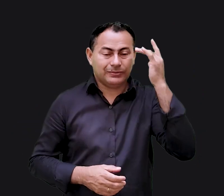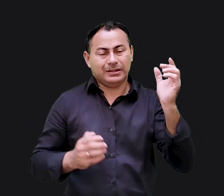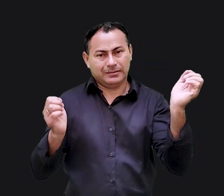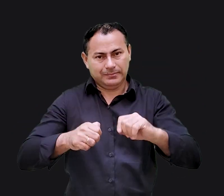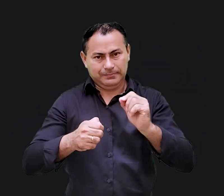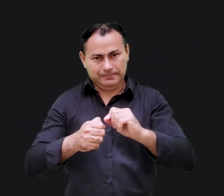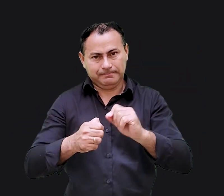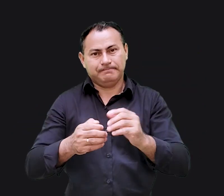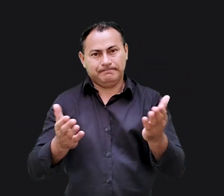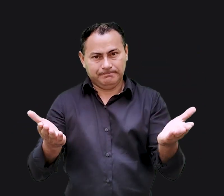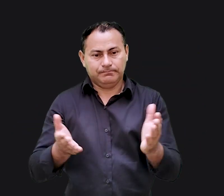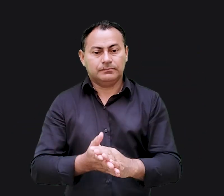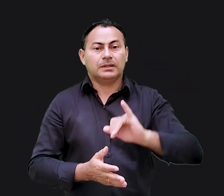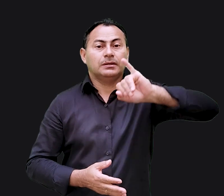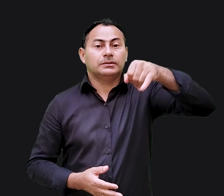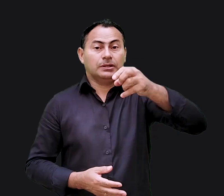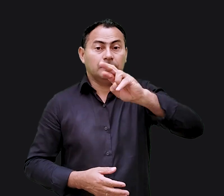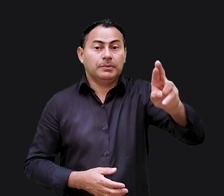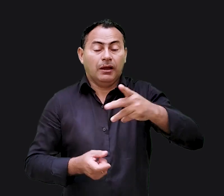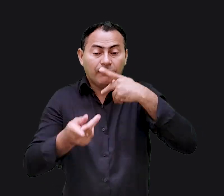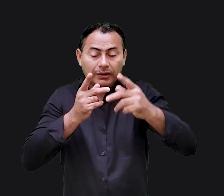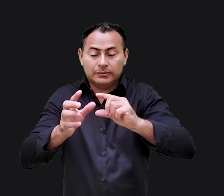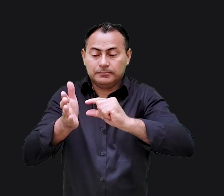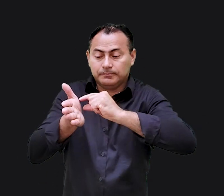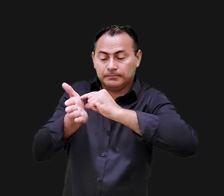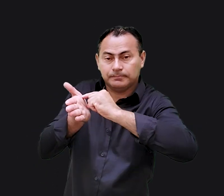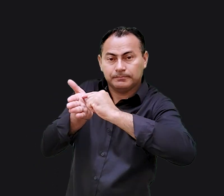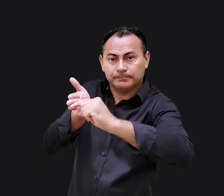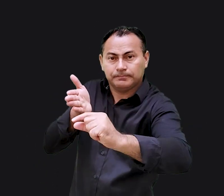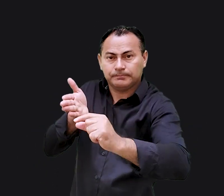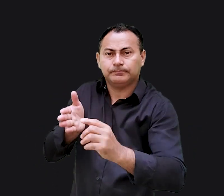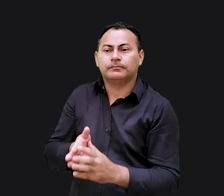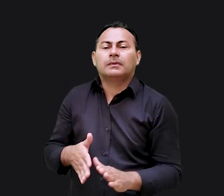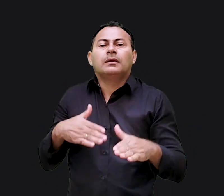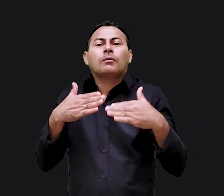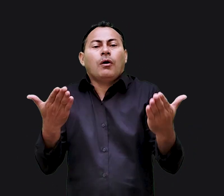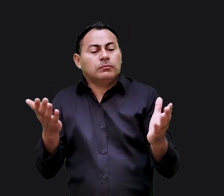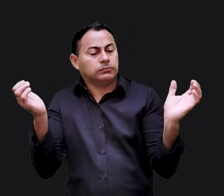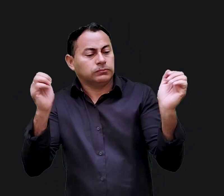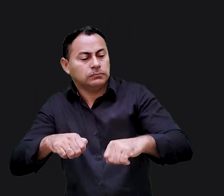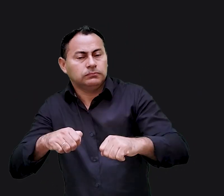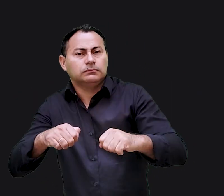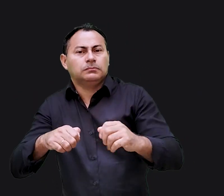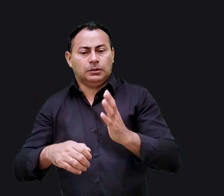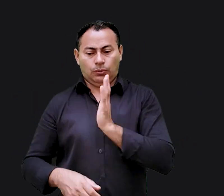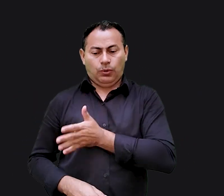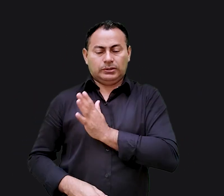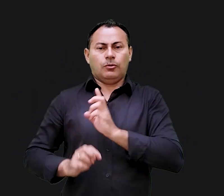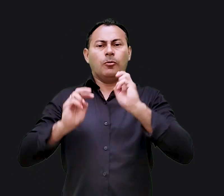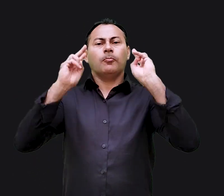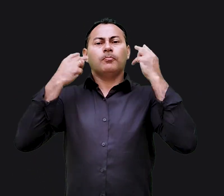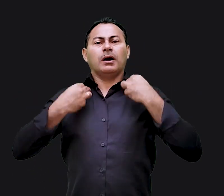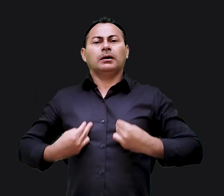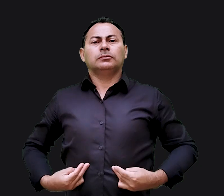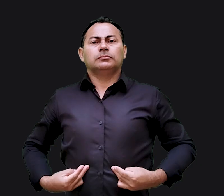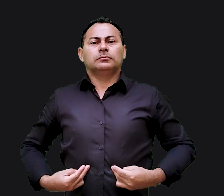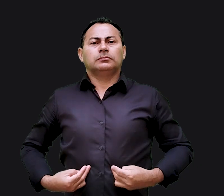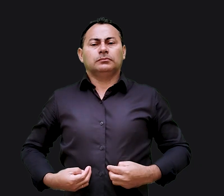fariam é isso que Jeremias está dizendo nesse versículo qual é o potencial do coração humano